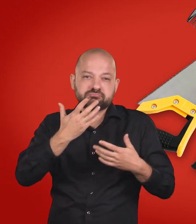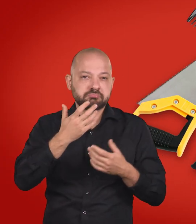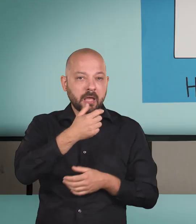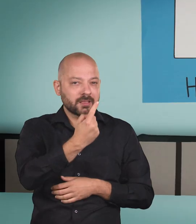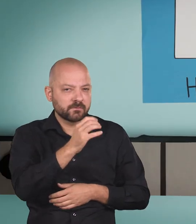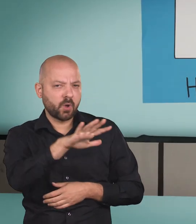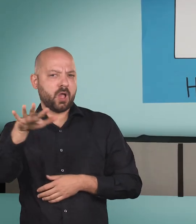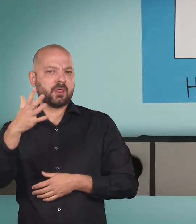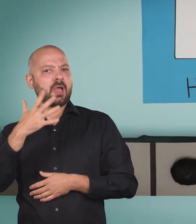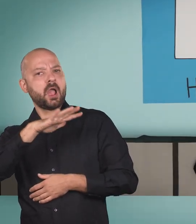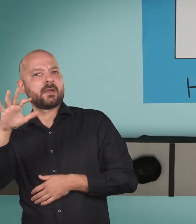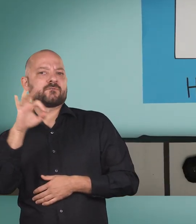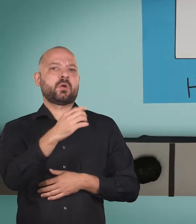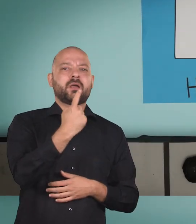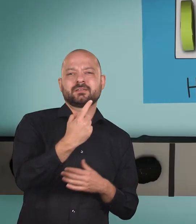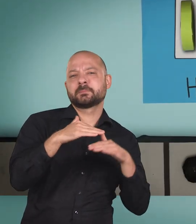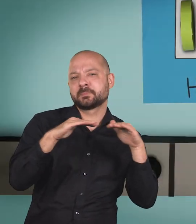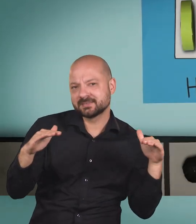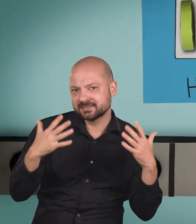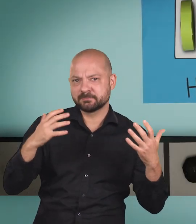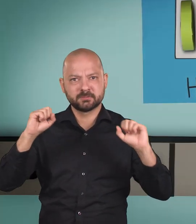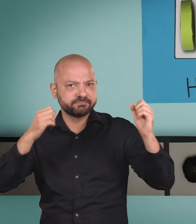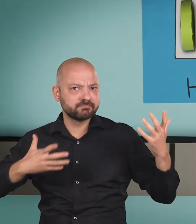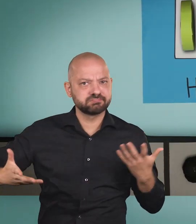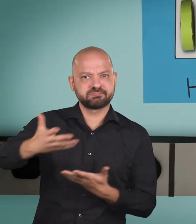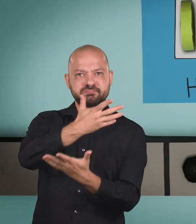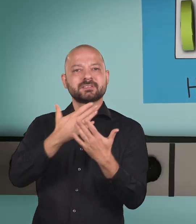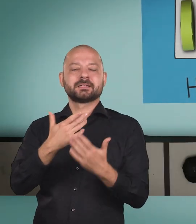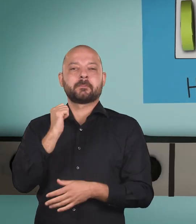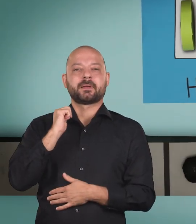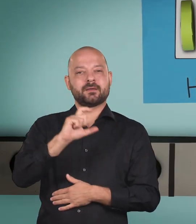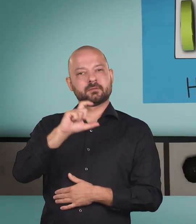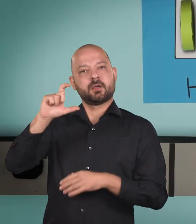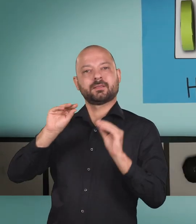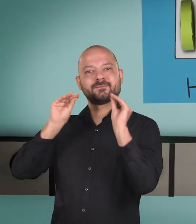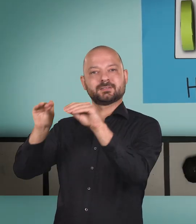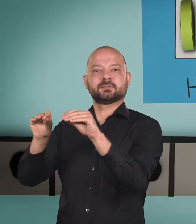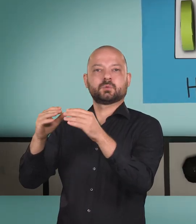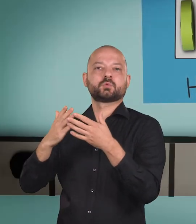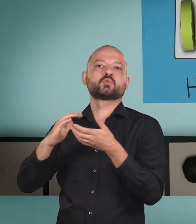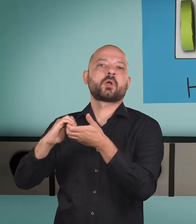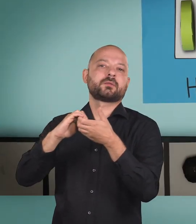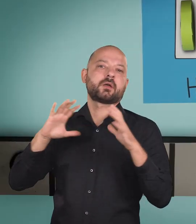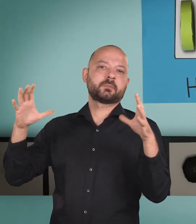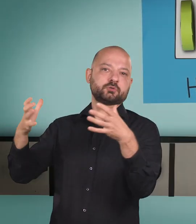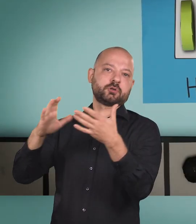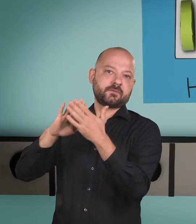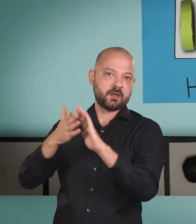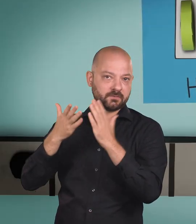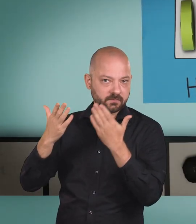Der Beitrag ist eine Investition in die Solidargemeinschaft Handwerk. Viele zahlen einen kleinen Beitrag, der dann in der Summe viel bewirkt.